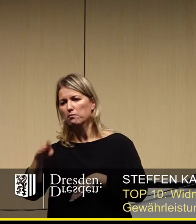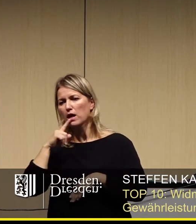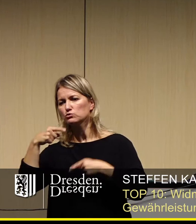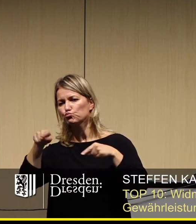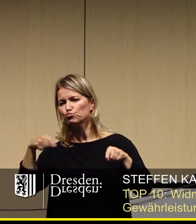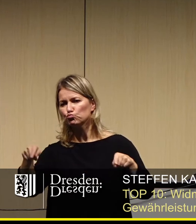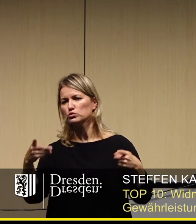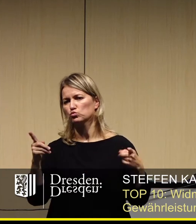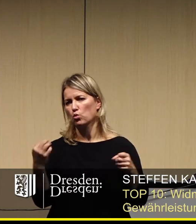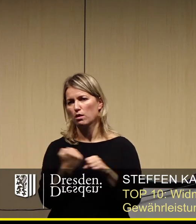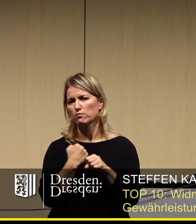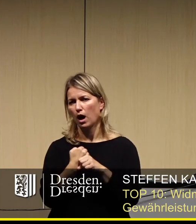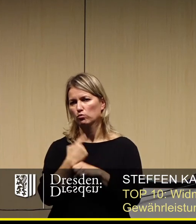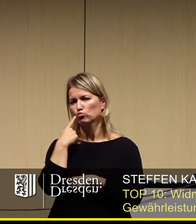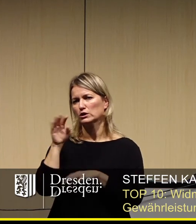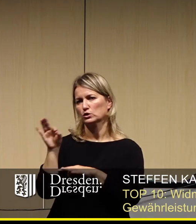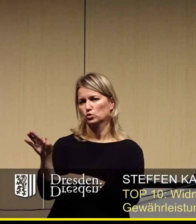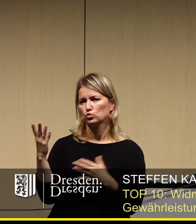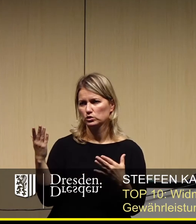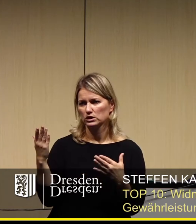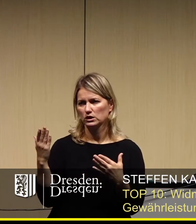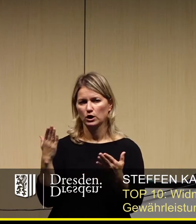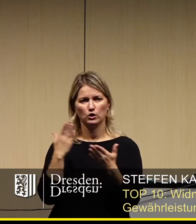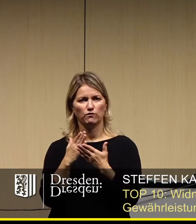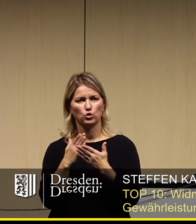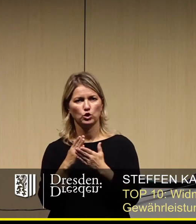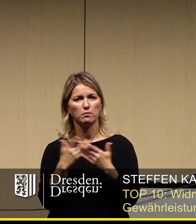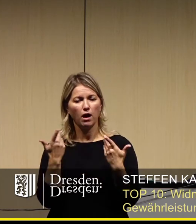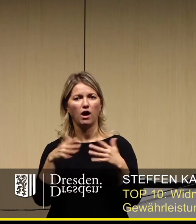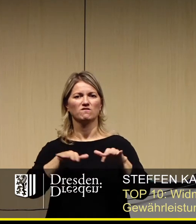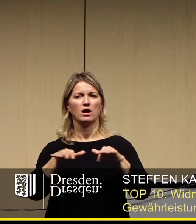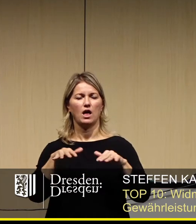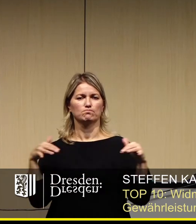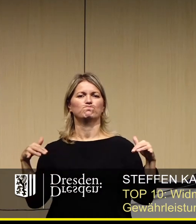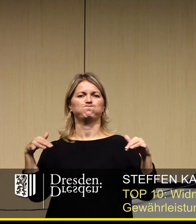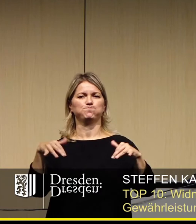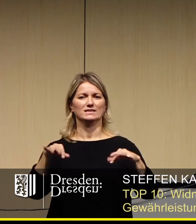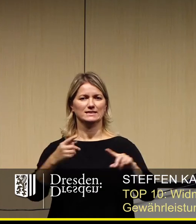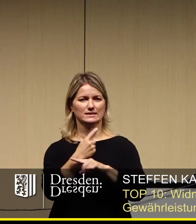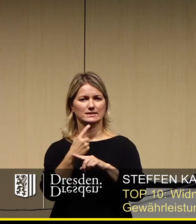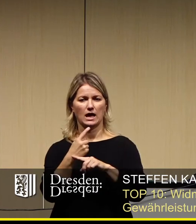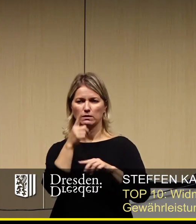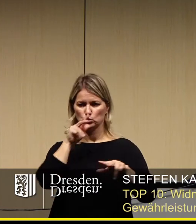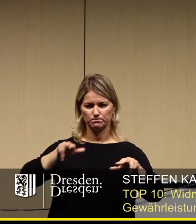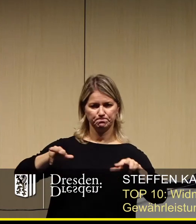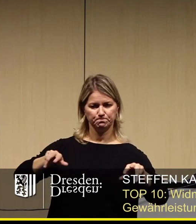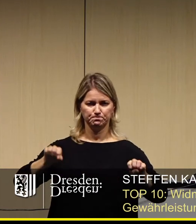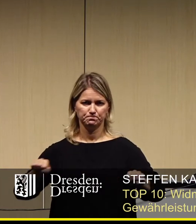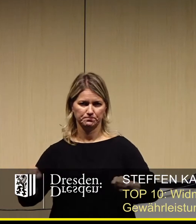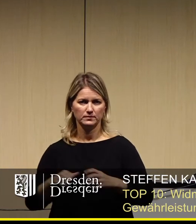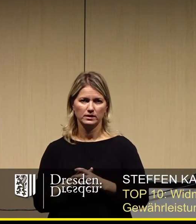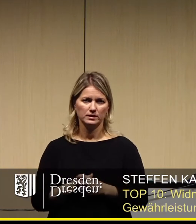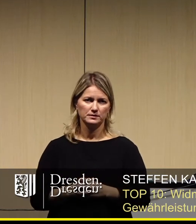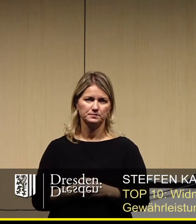soll, getan werden, damit auch hier das Verkehrsaufkommen in dieser Zeit bewältigt werden kann. In diesem